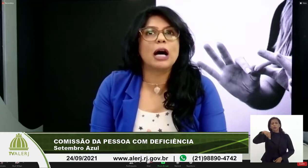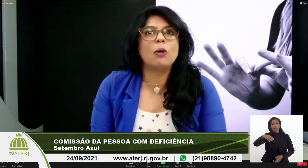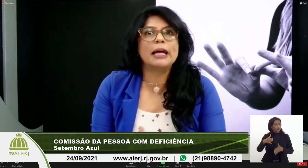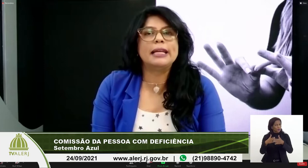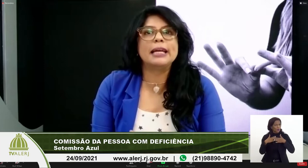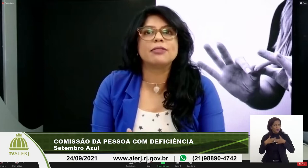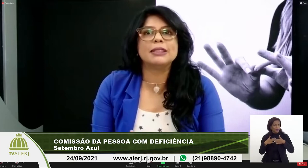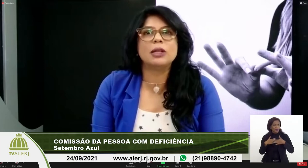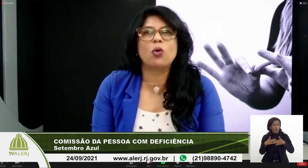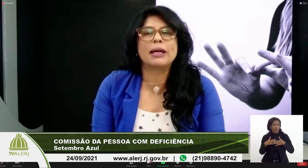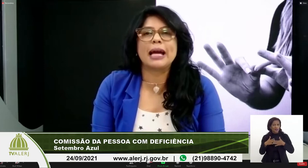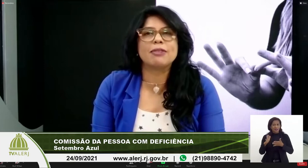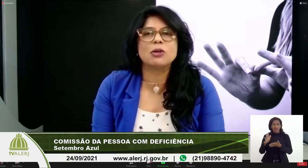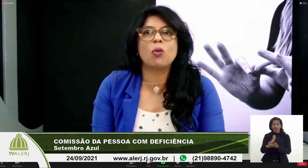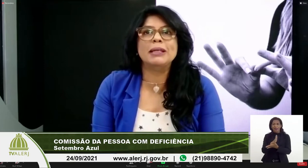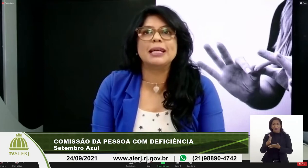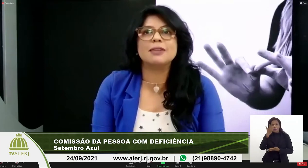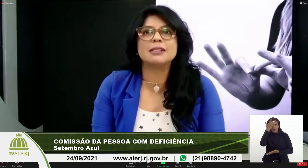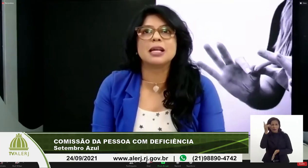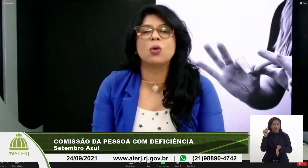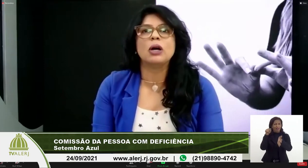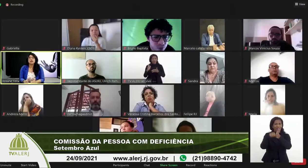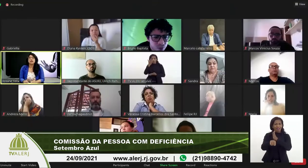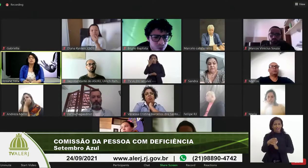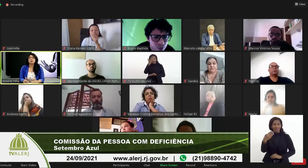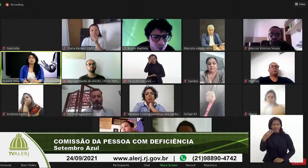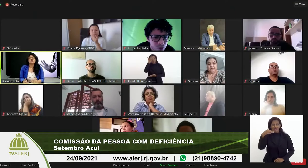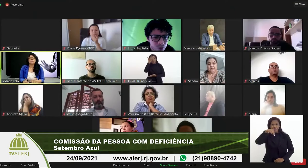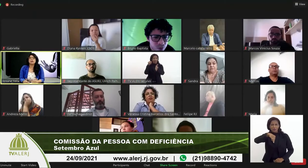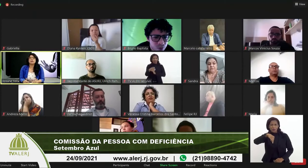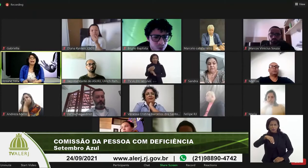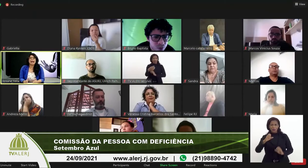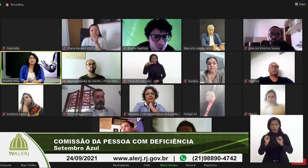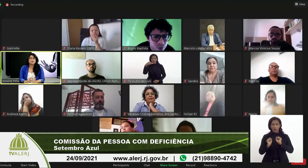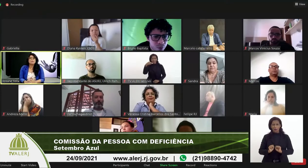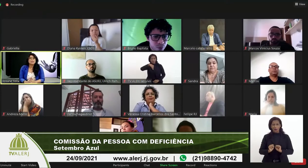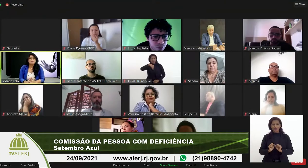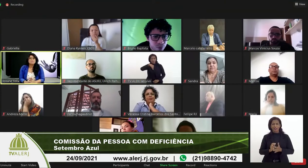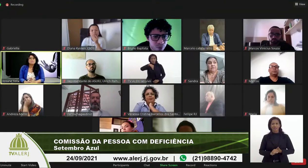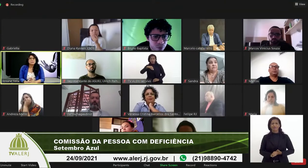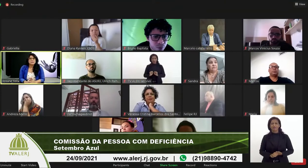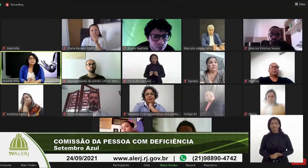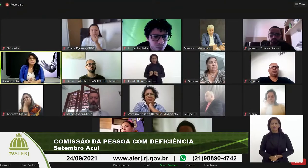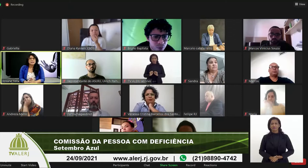por favor, alguém queira fazer, quer fazer alguma intervenção sobre o que já foi falado?